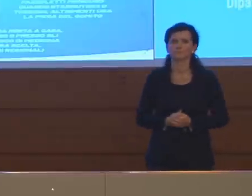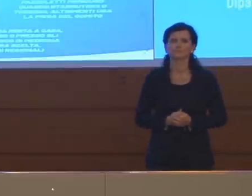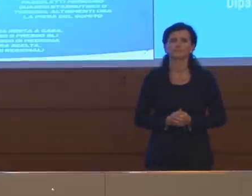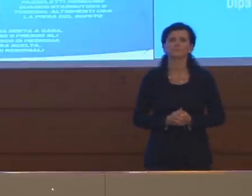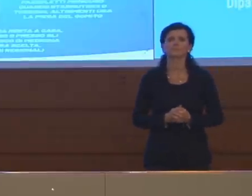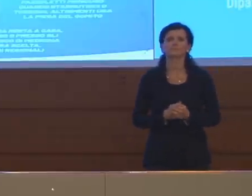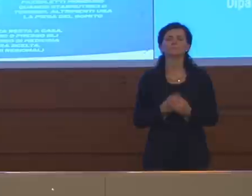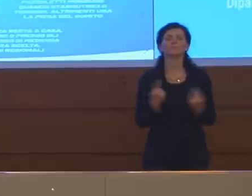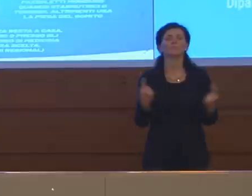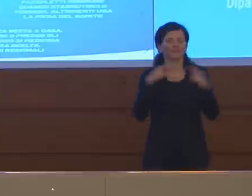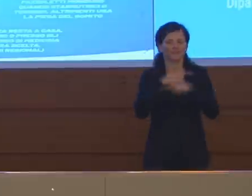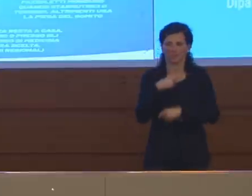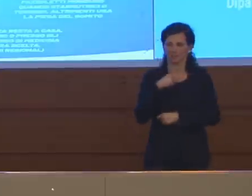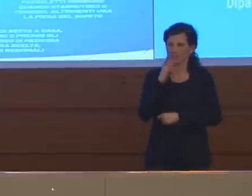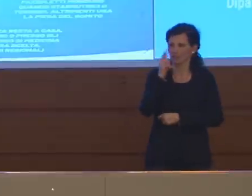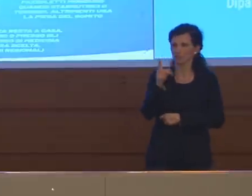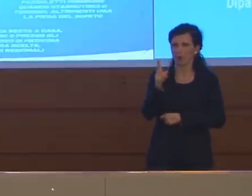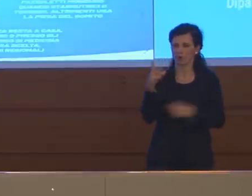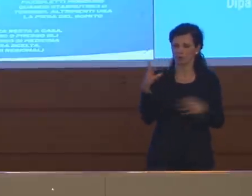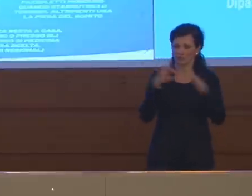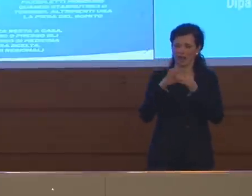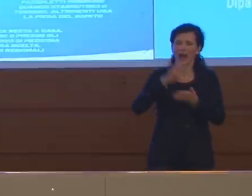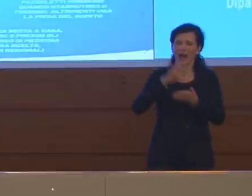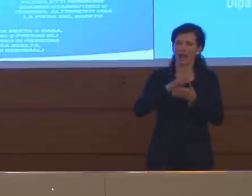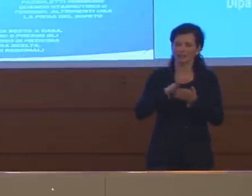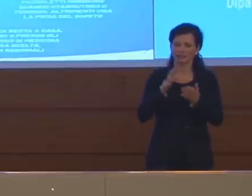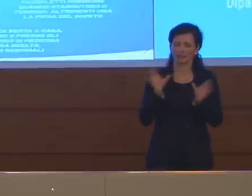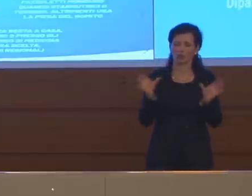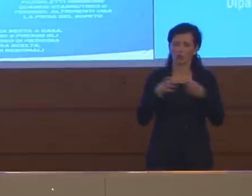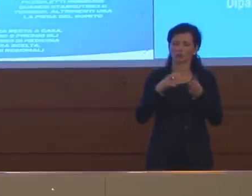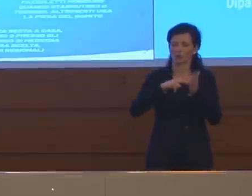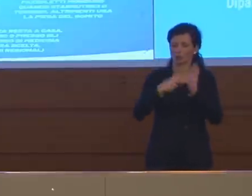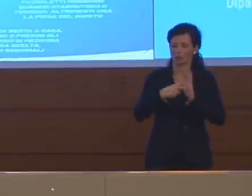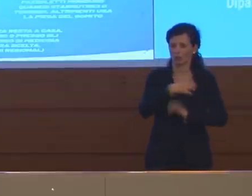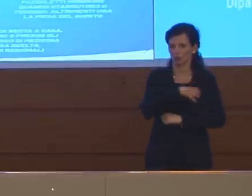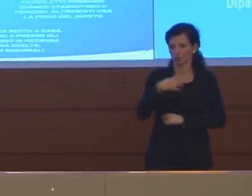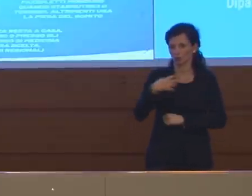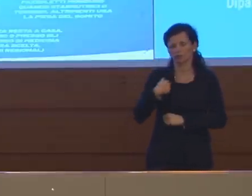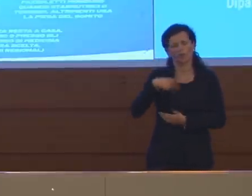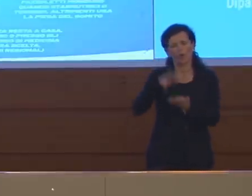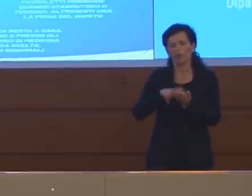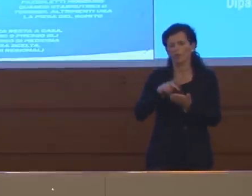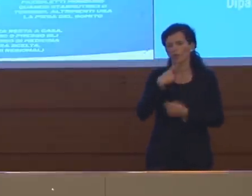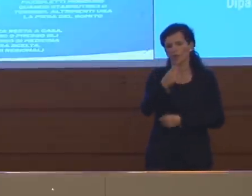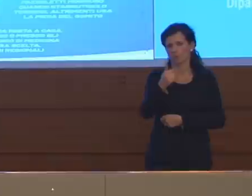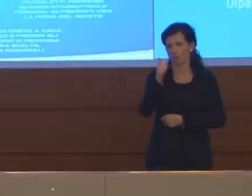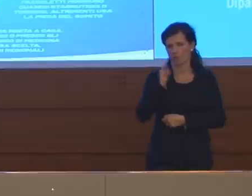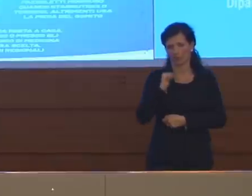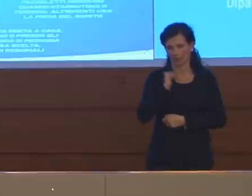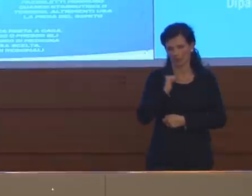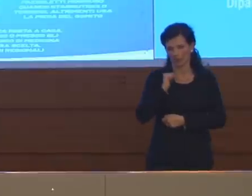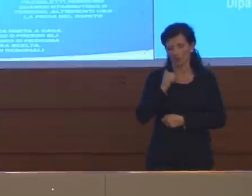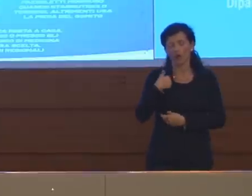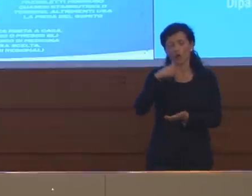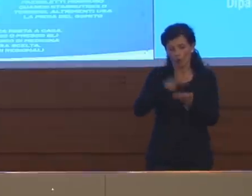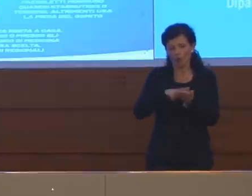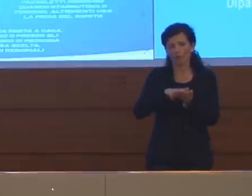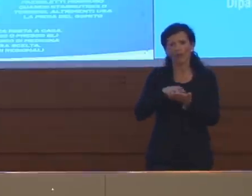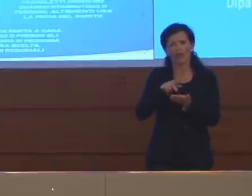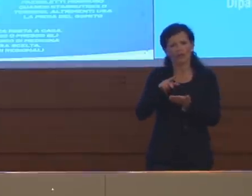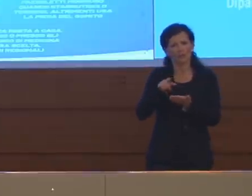Per quanto riguarda gli atti del Comitato Tecnico Scientifico, confermo quello che ho detto prima, e confermo anche che non sono